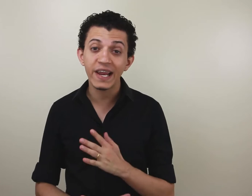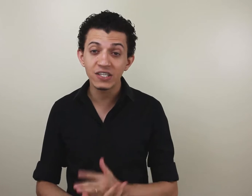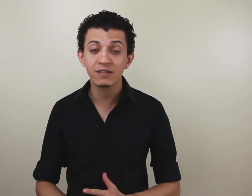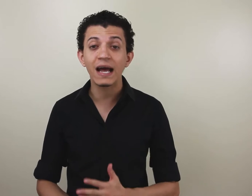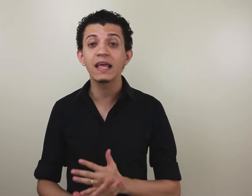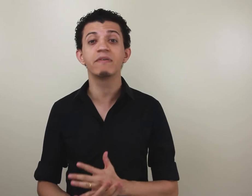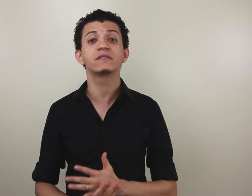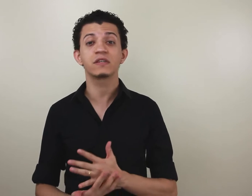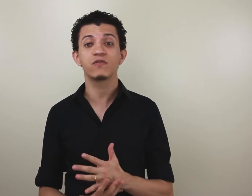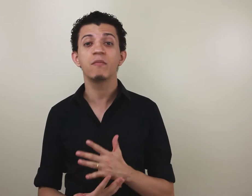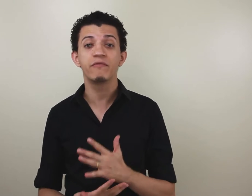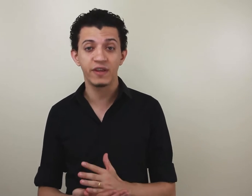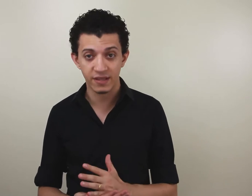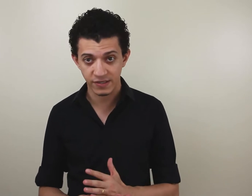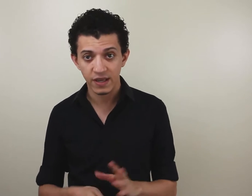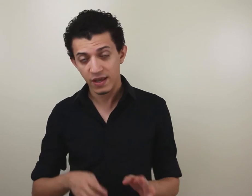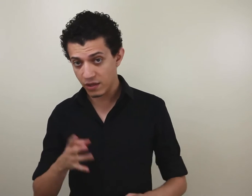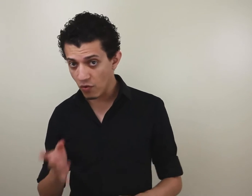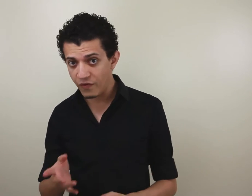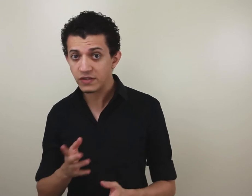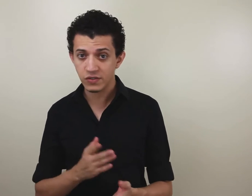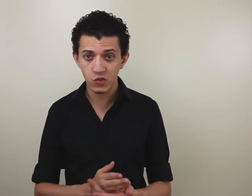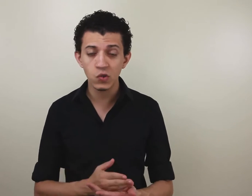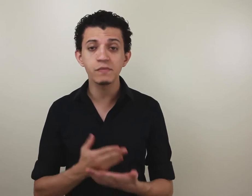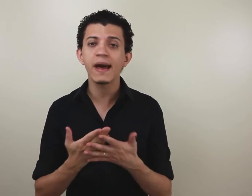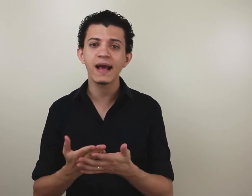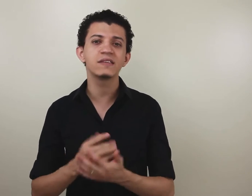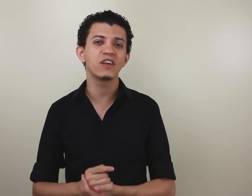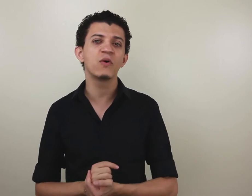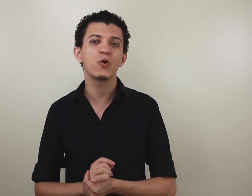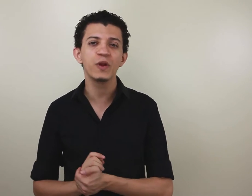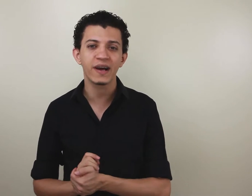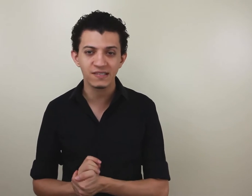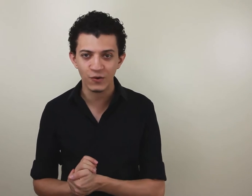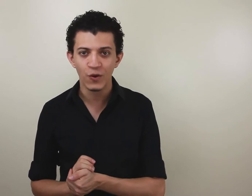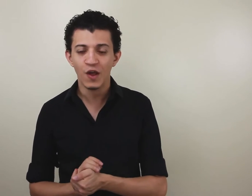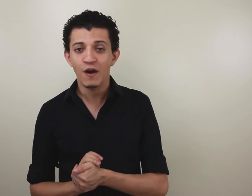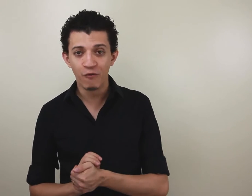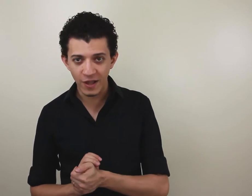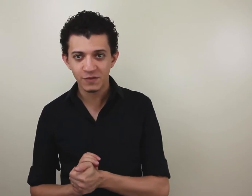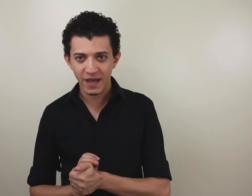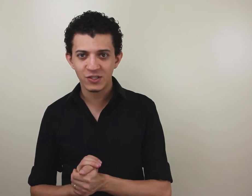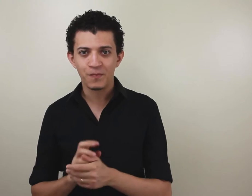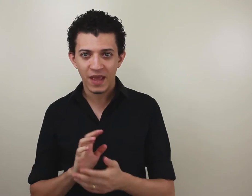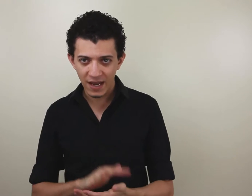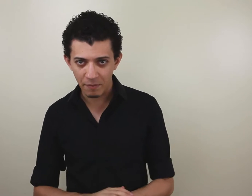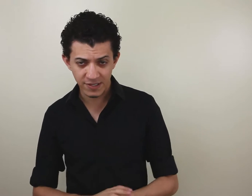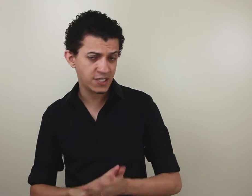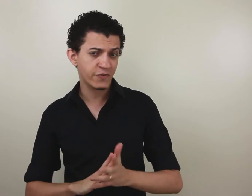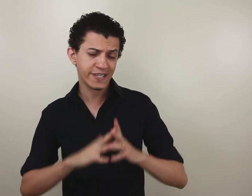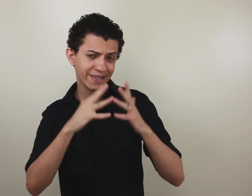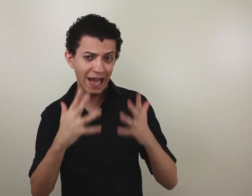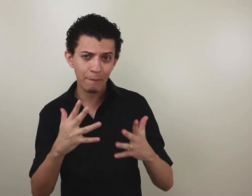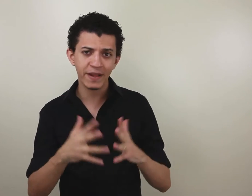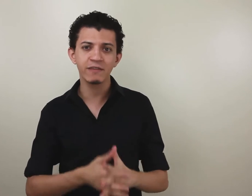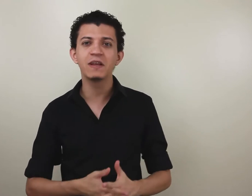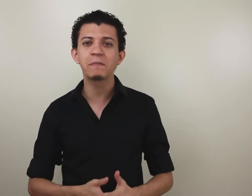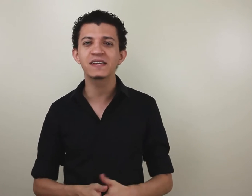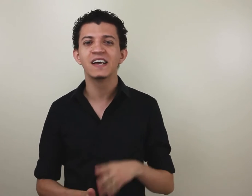acredito que a Libras transforma vidas e que ouvintes e surdos merecem ter uma comunicação fluentemente em Libras. E se você está aprendendo Libras,